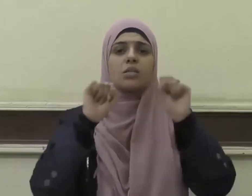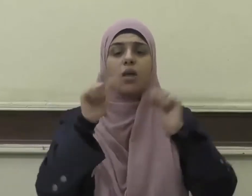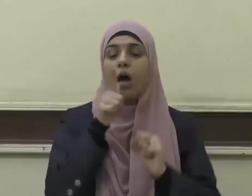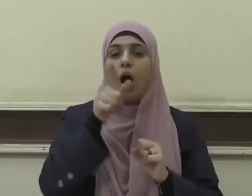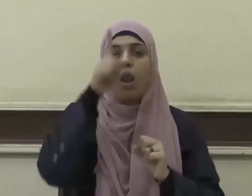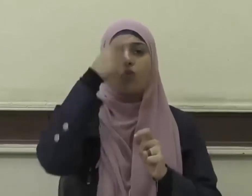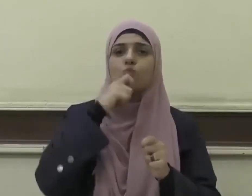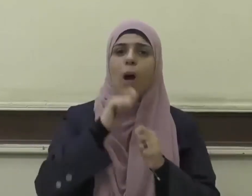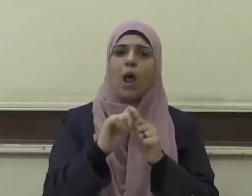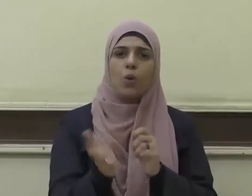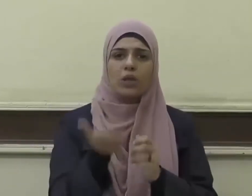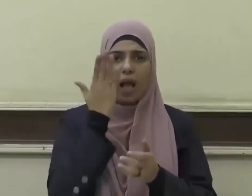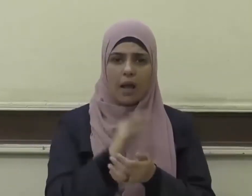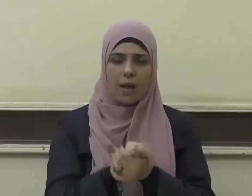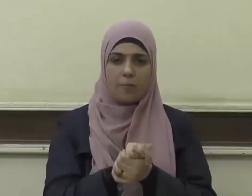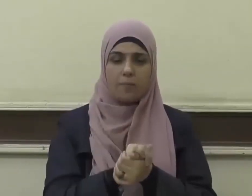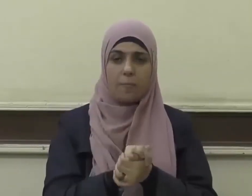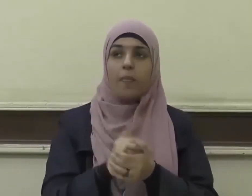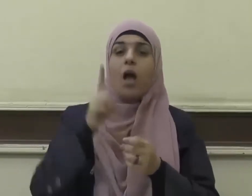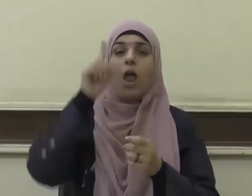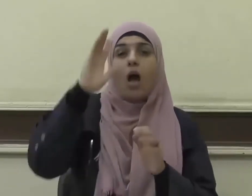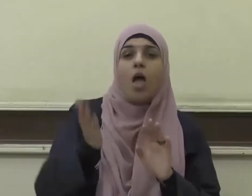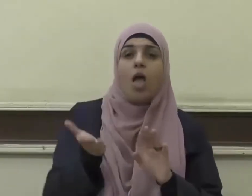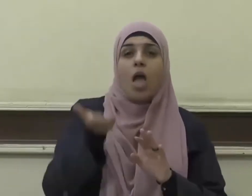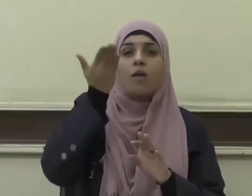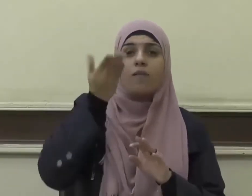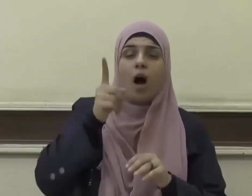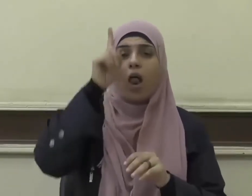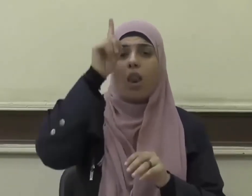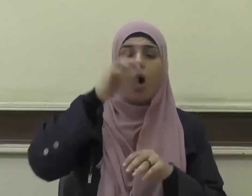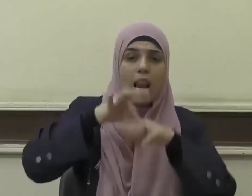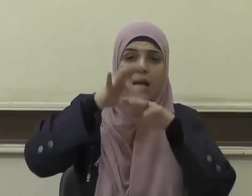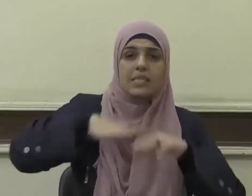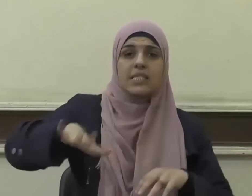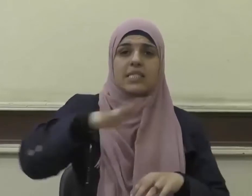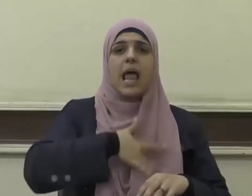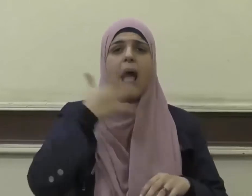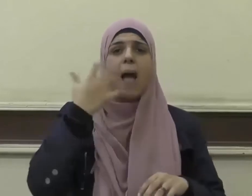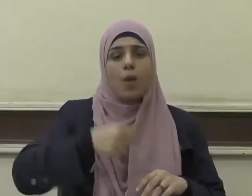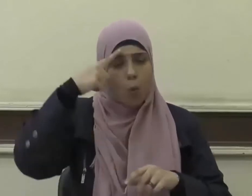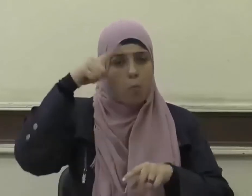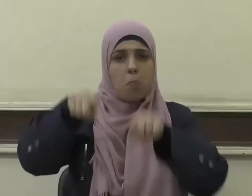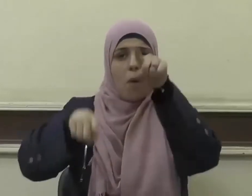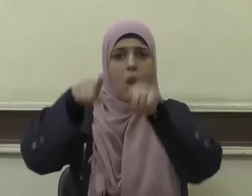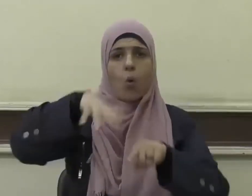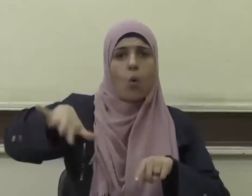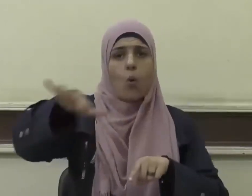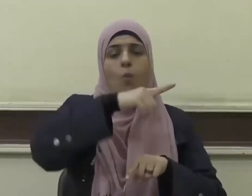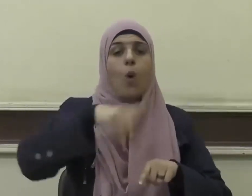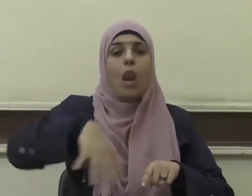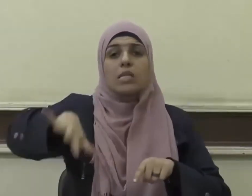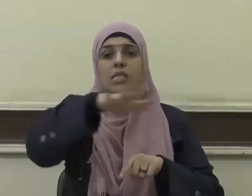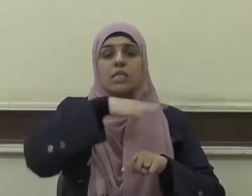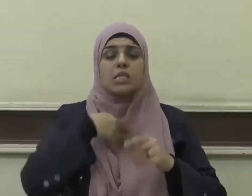يرفع الله الذين آمنوا منكم والذين أوتوا العلم درجات